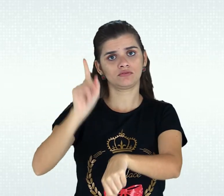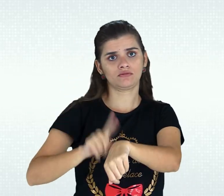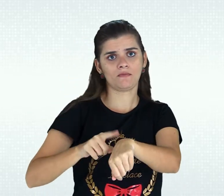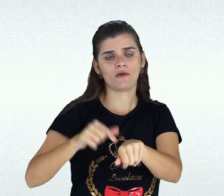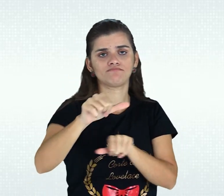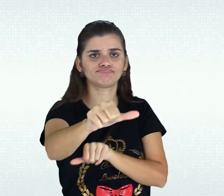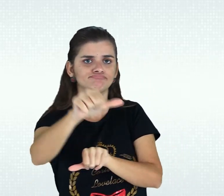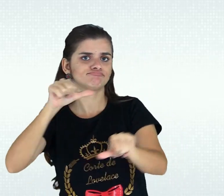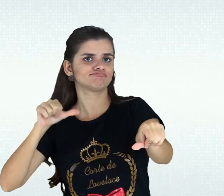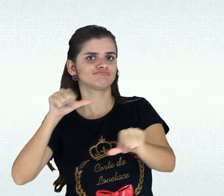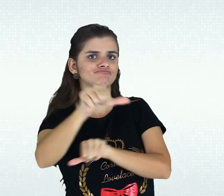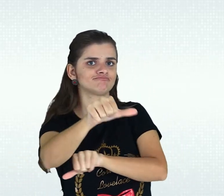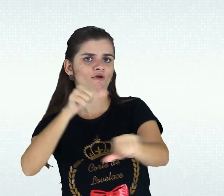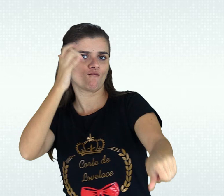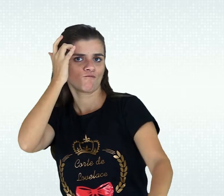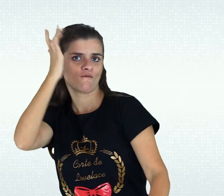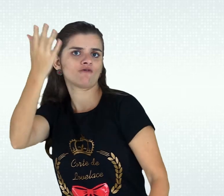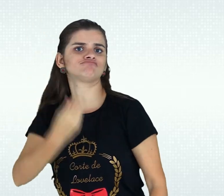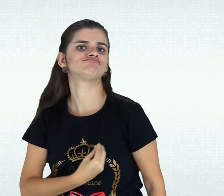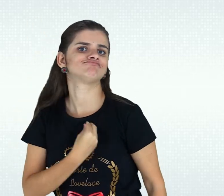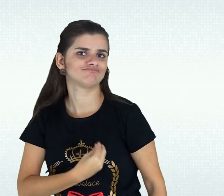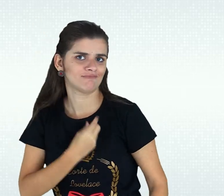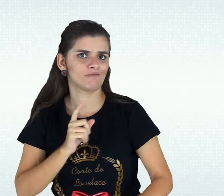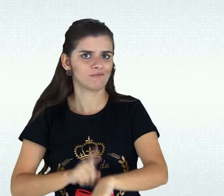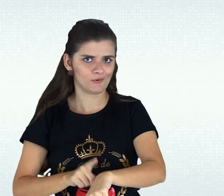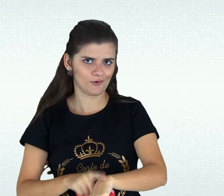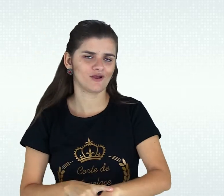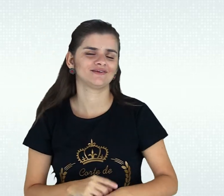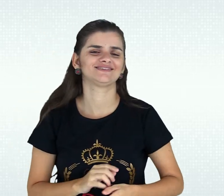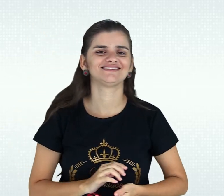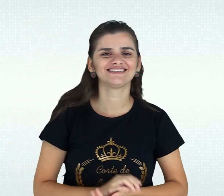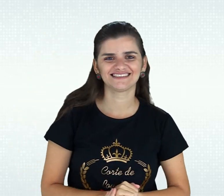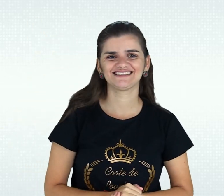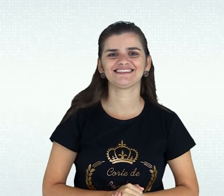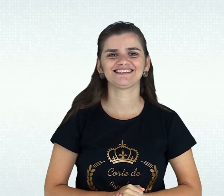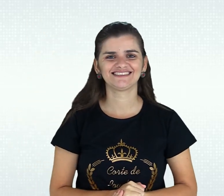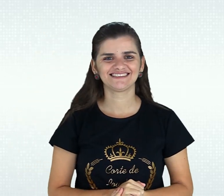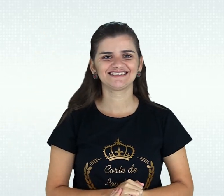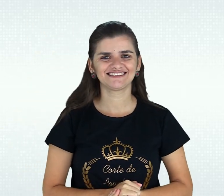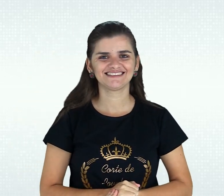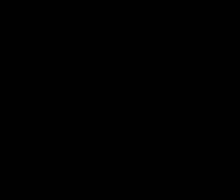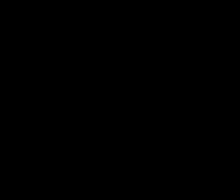intérprete para revezar o seu tempo de atuação com aquela que me acompanhou no início. tchau. Tchau, Tchau.